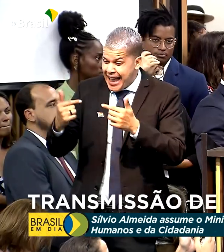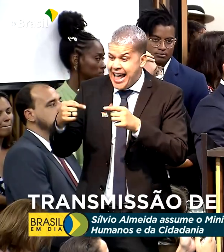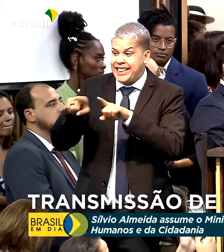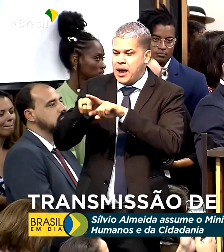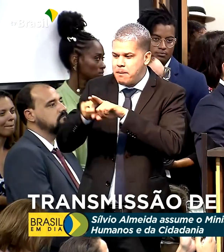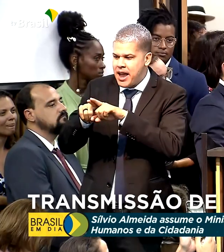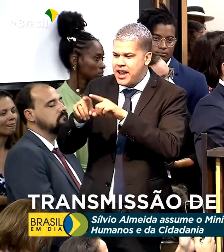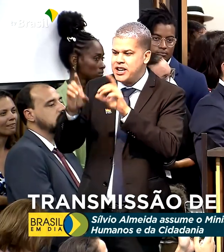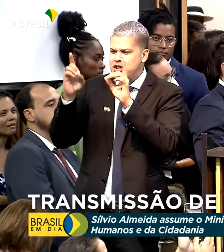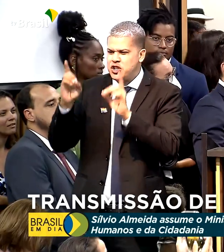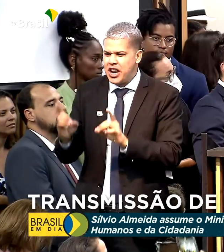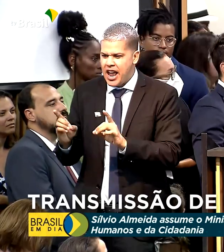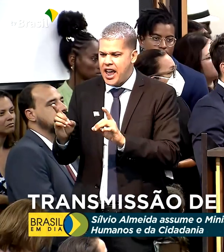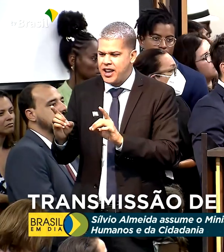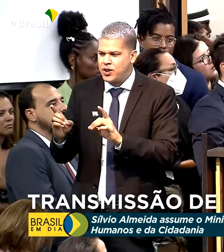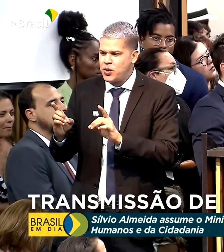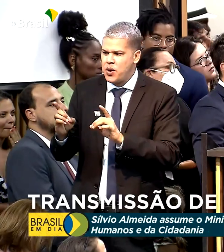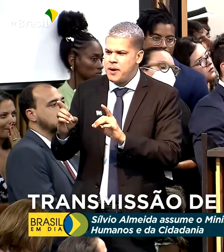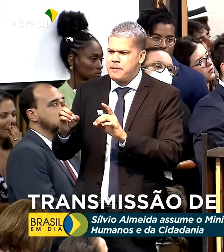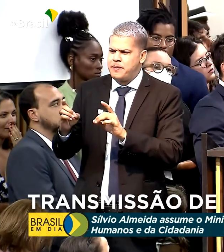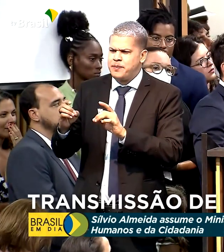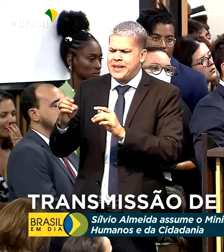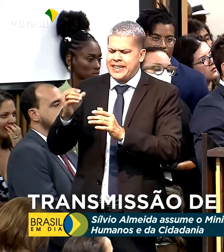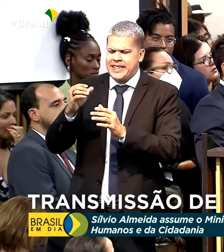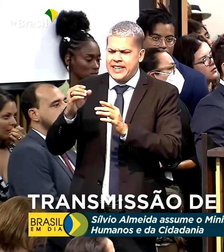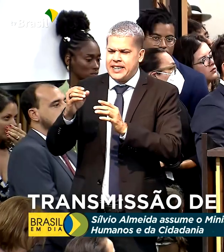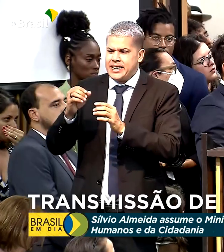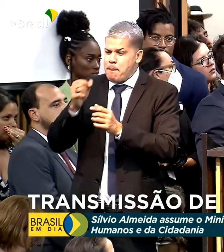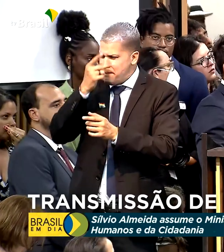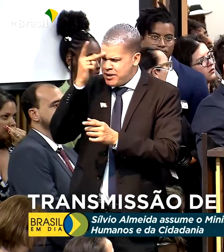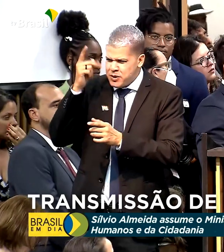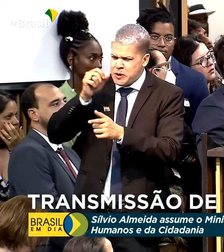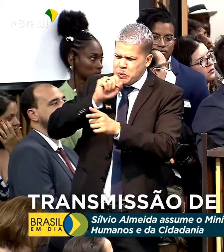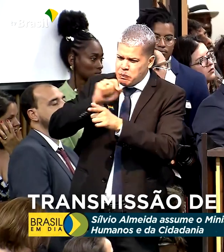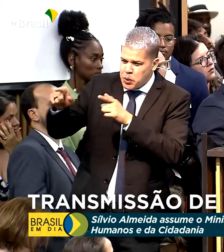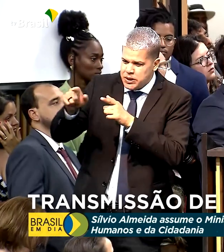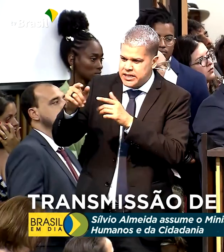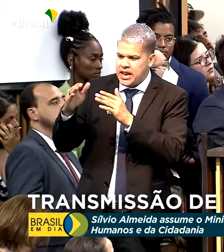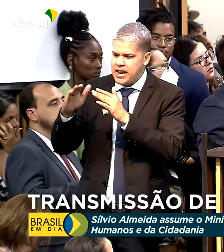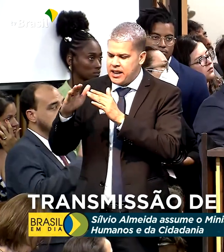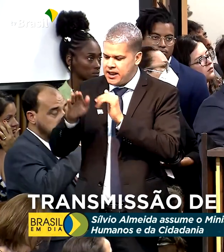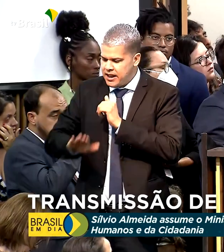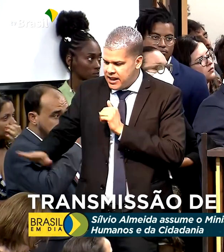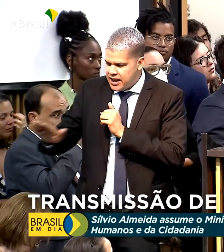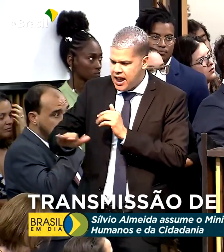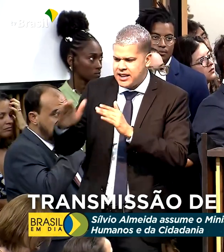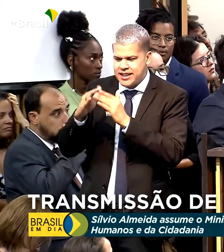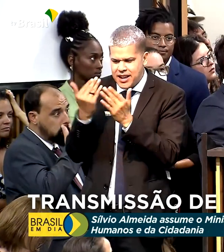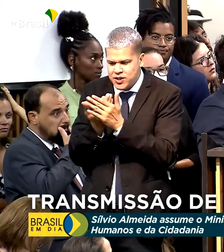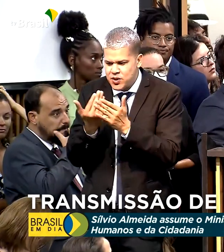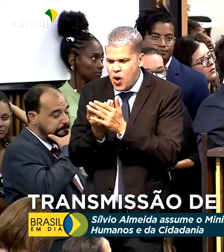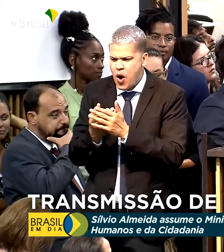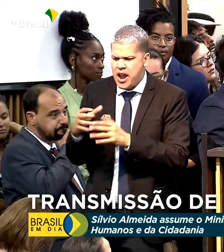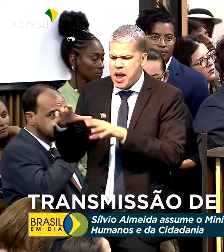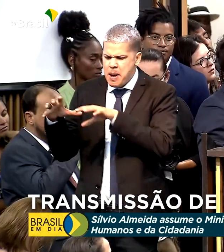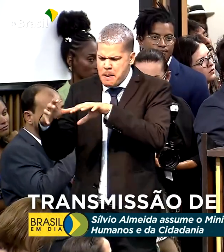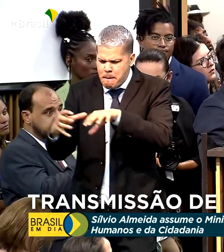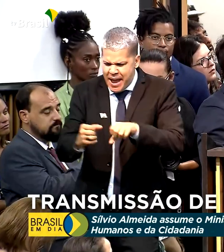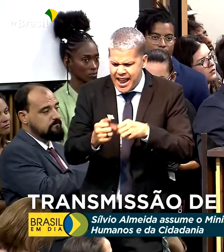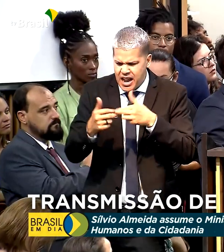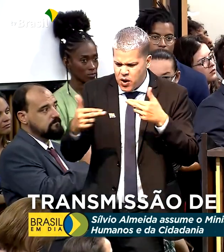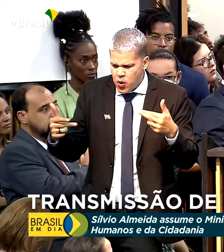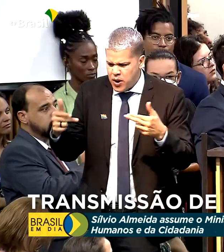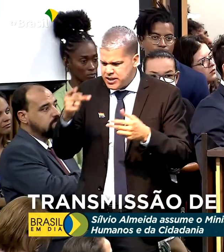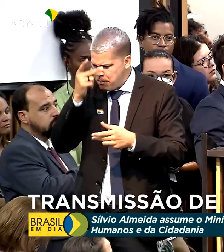administrativo que expulsa crianças da escola, fecha a posse de saúde, recolhe pertences de pessoas em situação de rua e permite